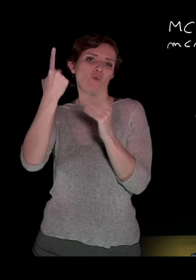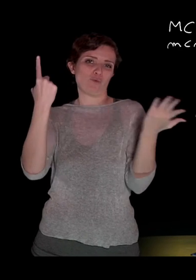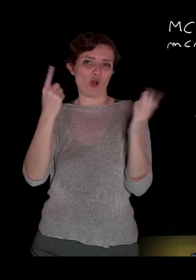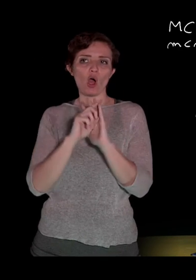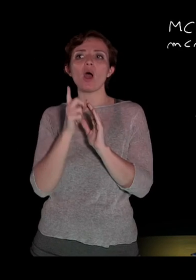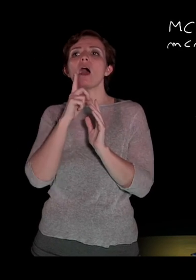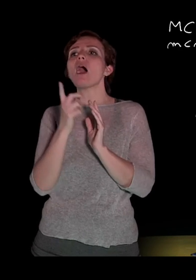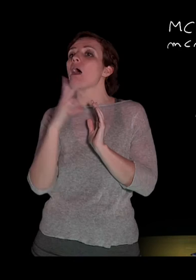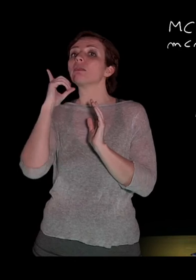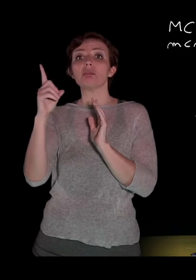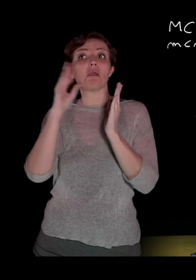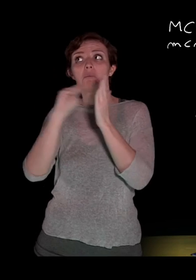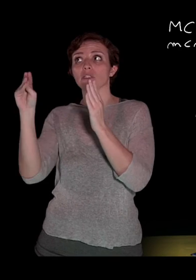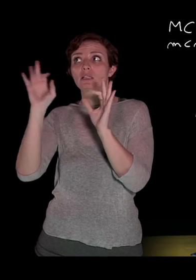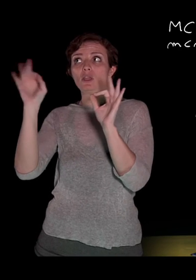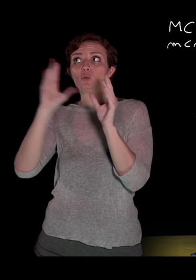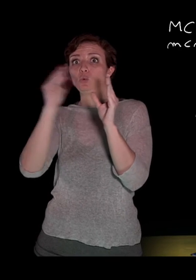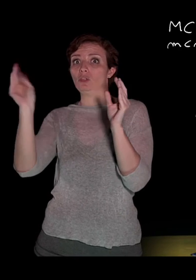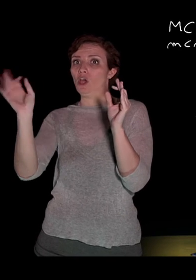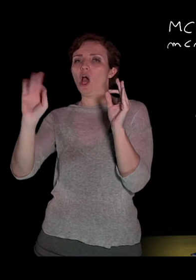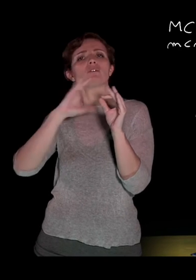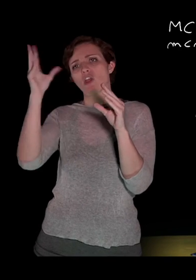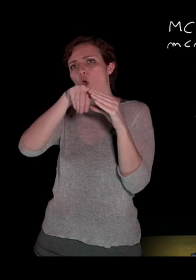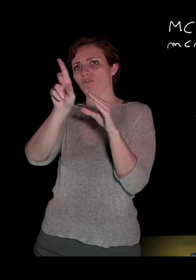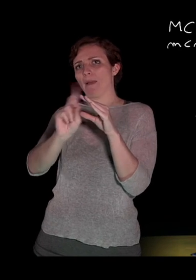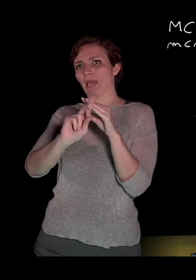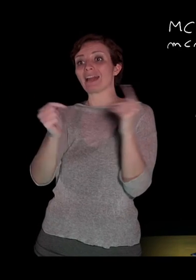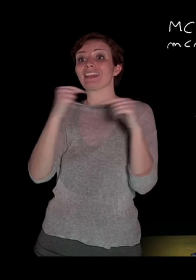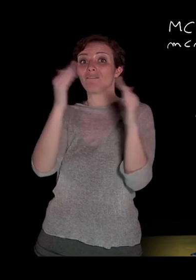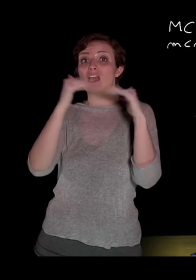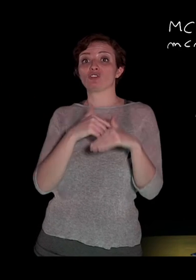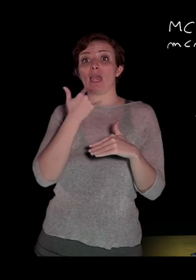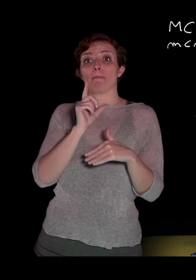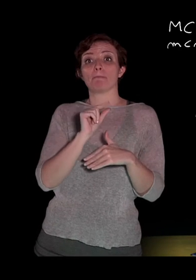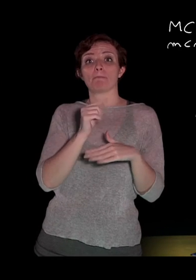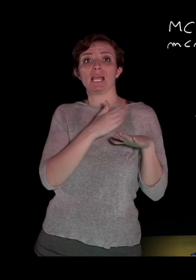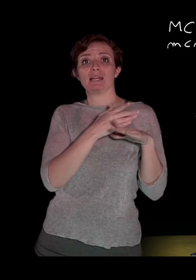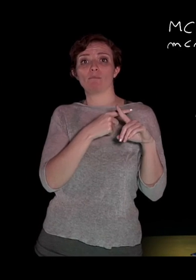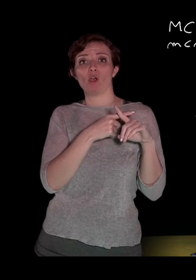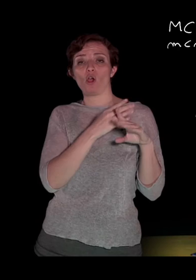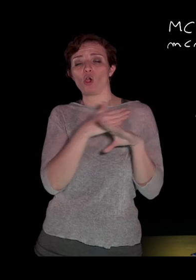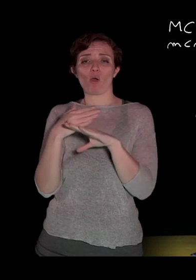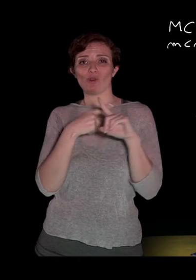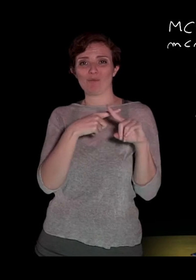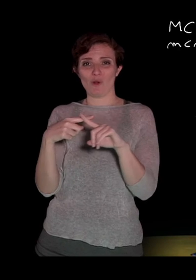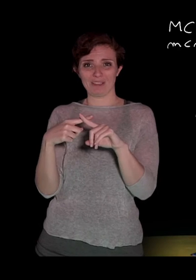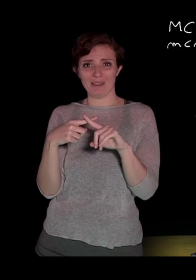d non è presente in tutti i termini, quindi non fa parte del massimo comundivisore a differenza del minimo multiplo, che avrà 12 come parte numerica, quindi come